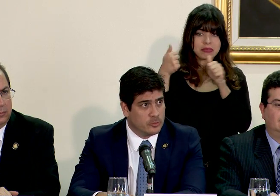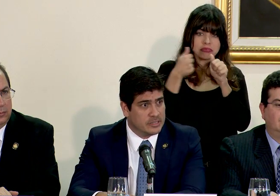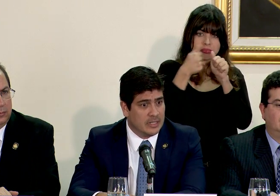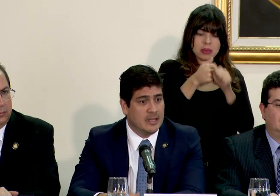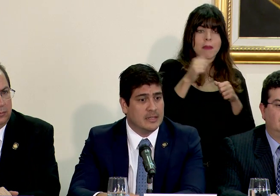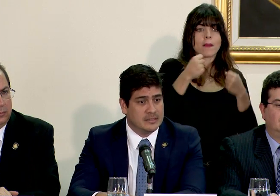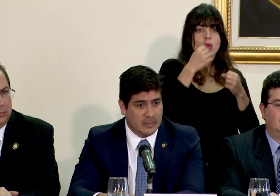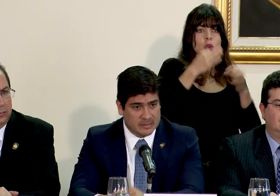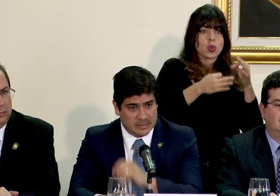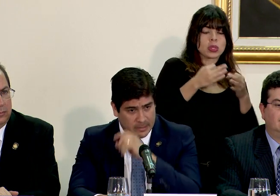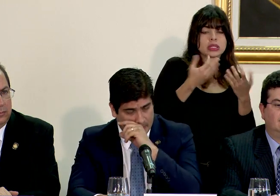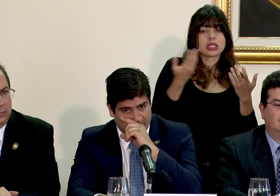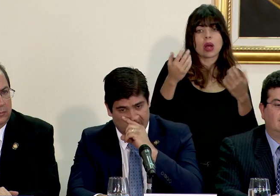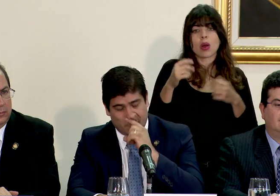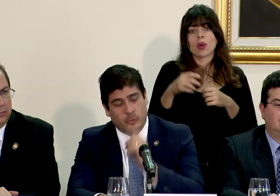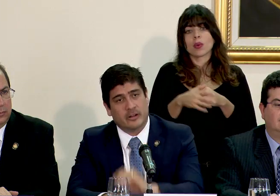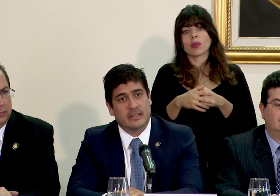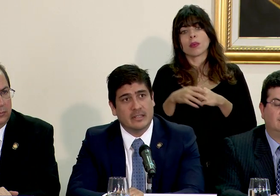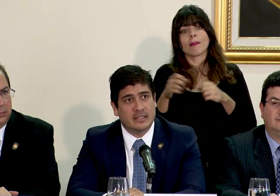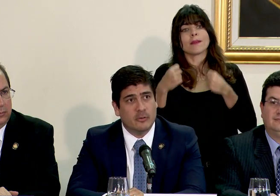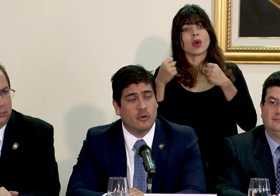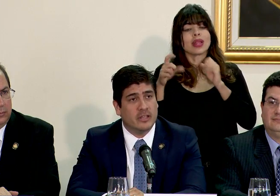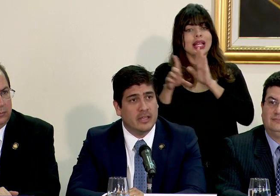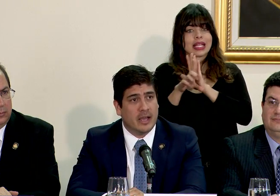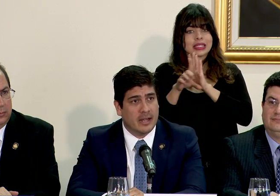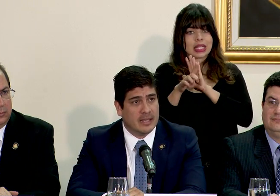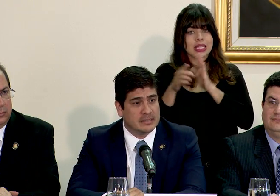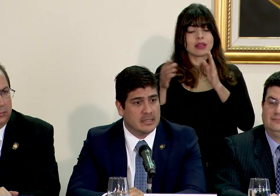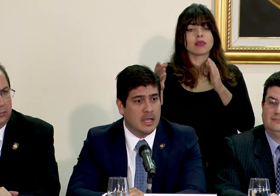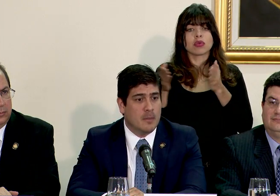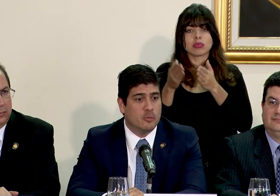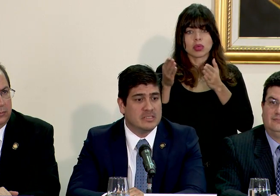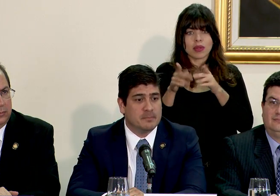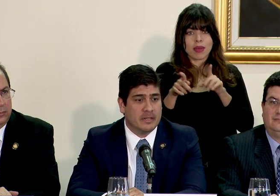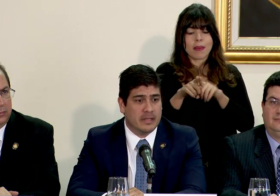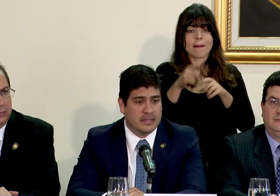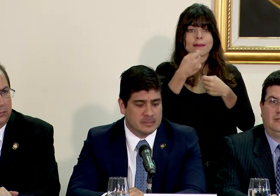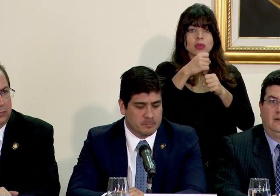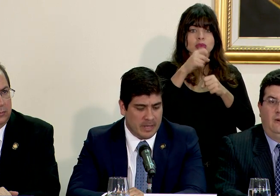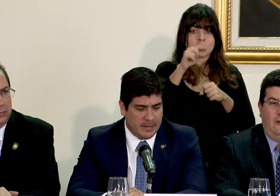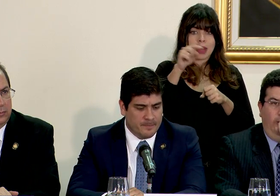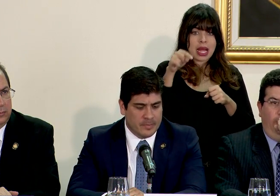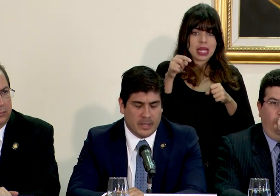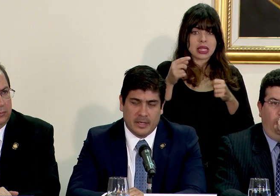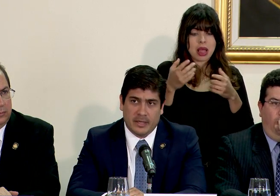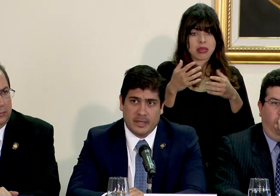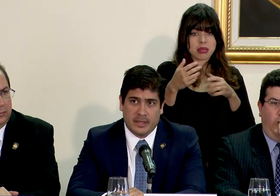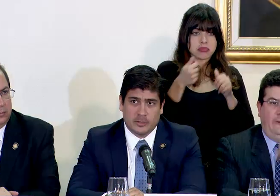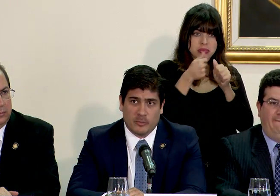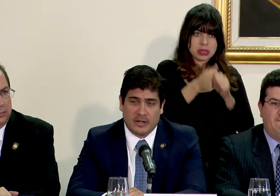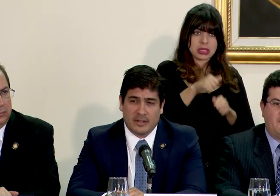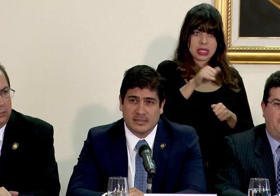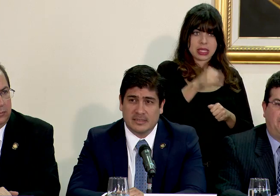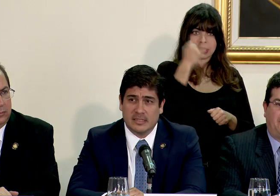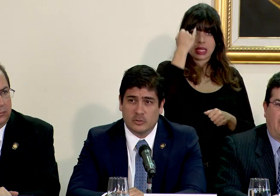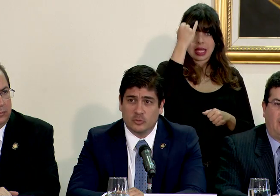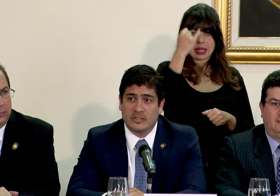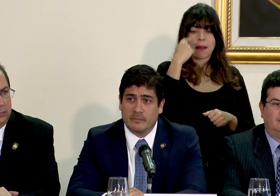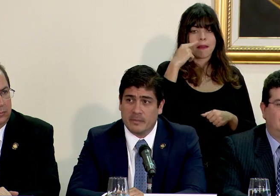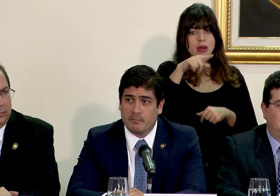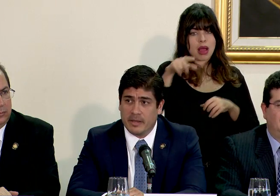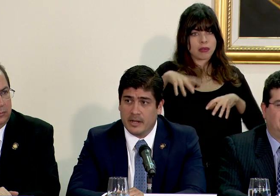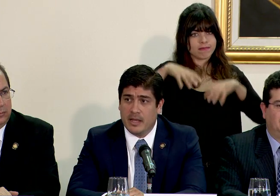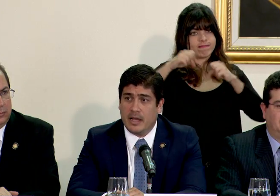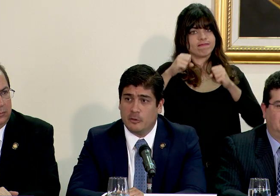llámese Poder Judicial, llámese Poder Legislativo y a las municipalidades para tomar cartas en el